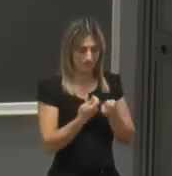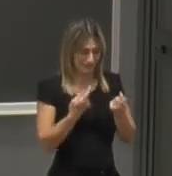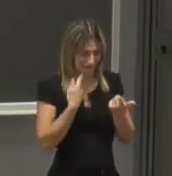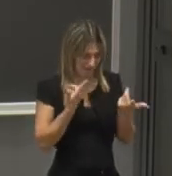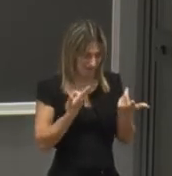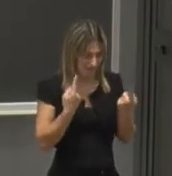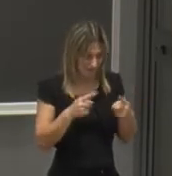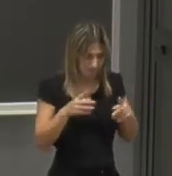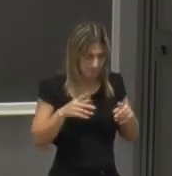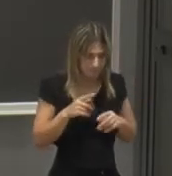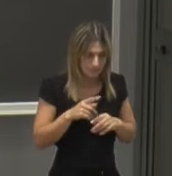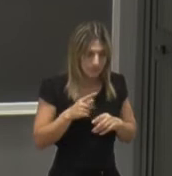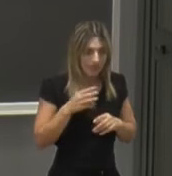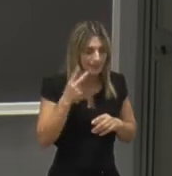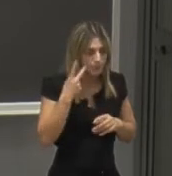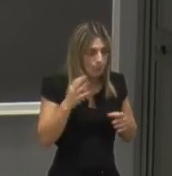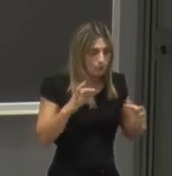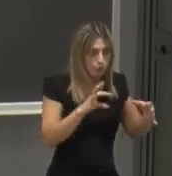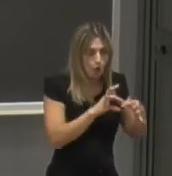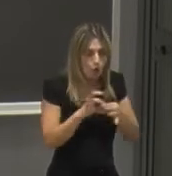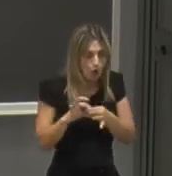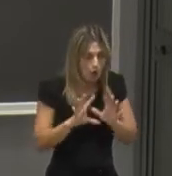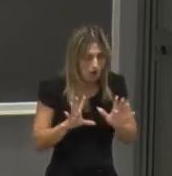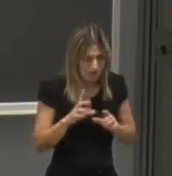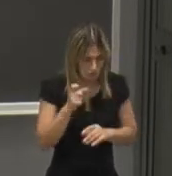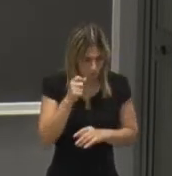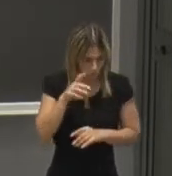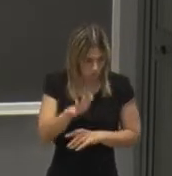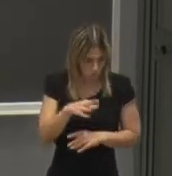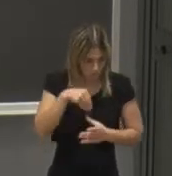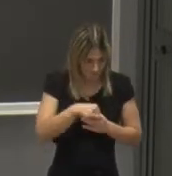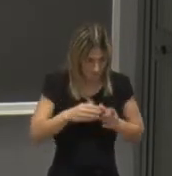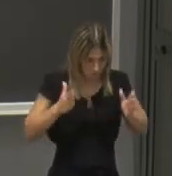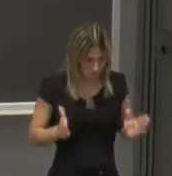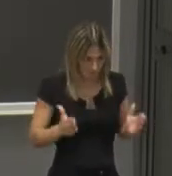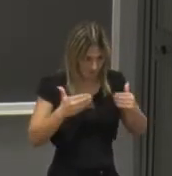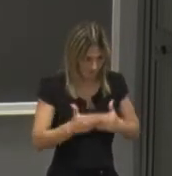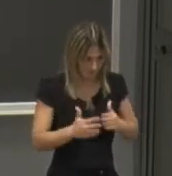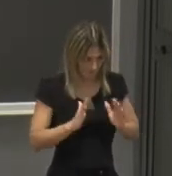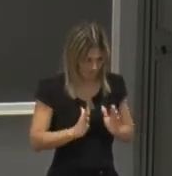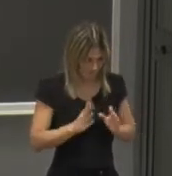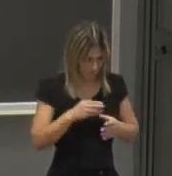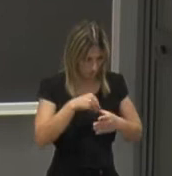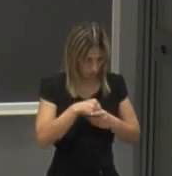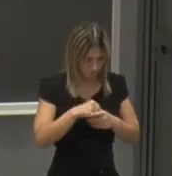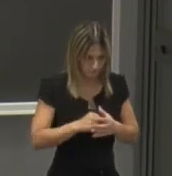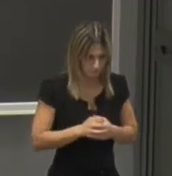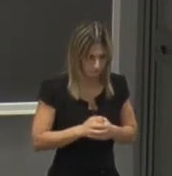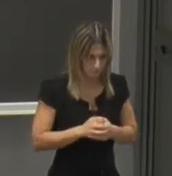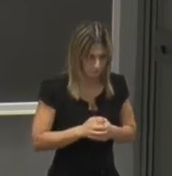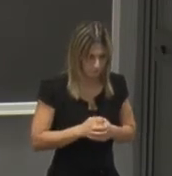introduttivo di quella che è la collocazione culturale del dipartimento di ingegneria e scienze dell'informazione e matematica